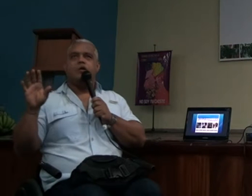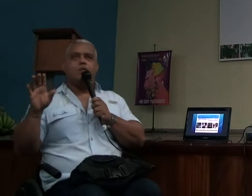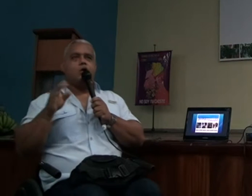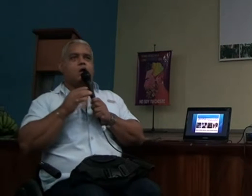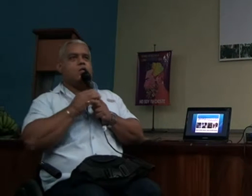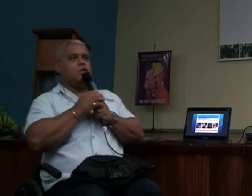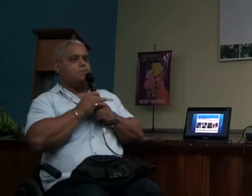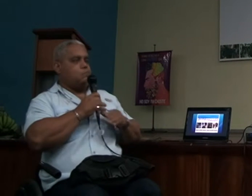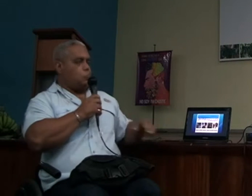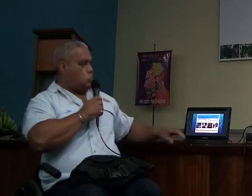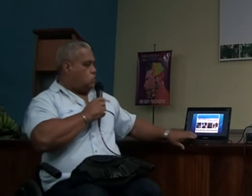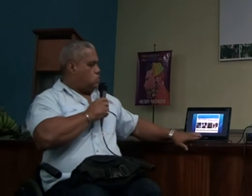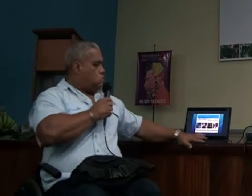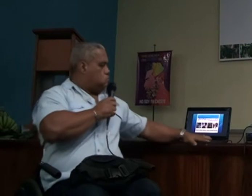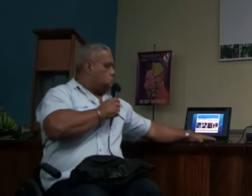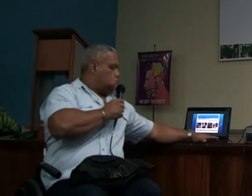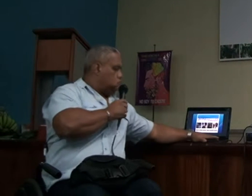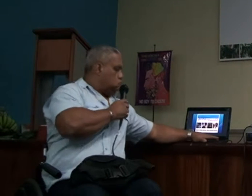no discriminamos a nadie.